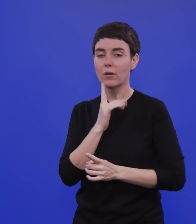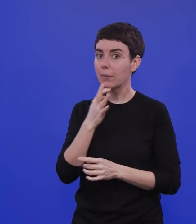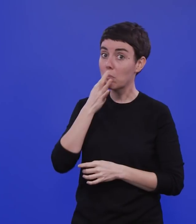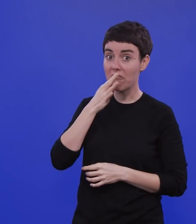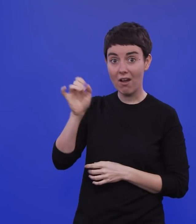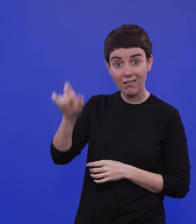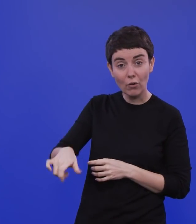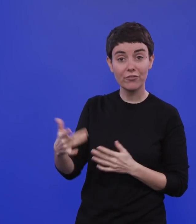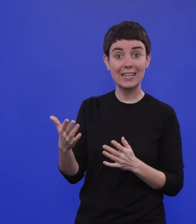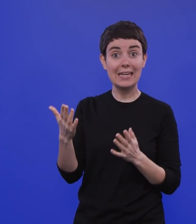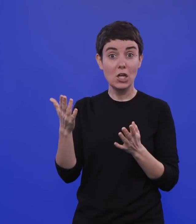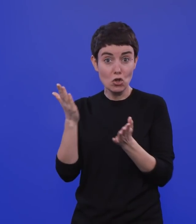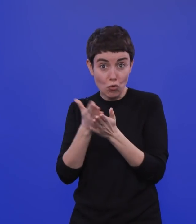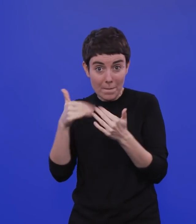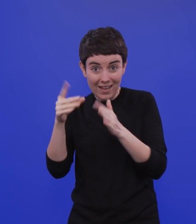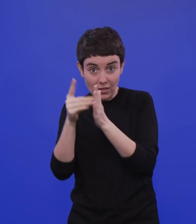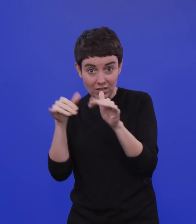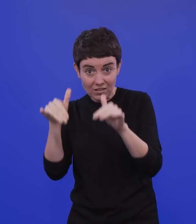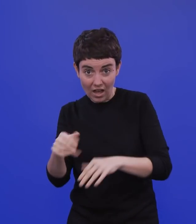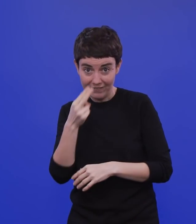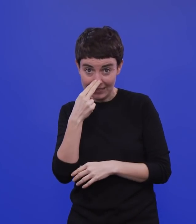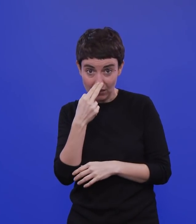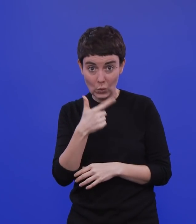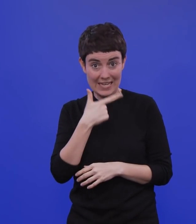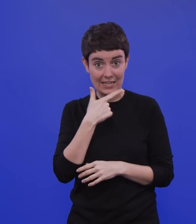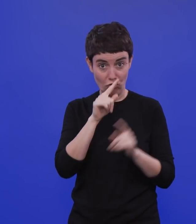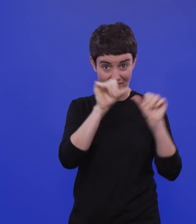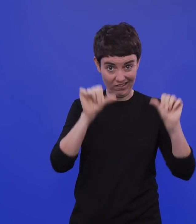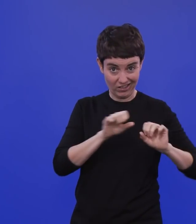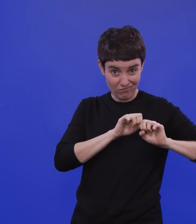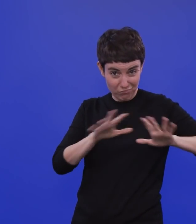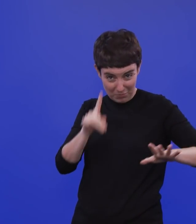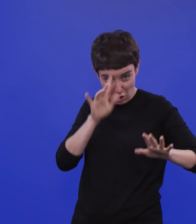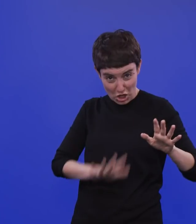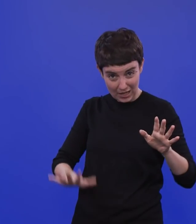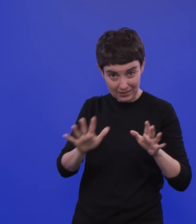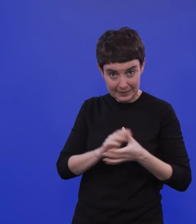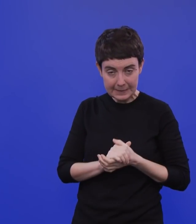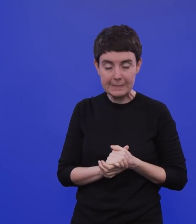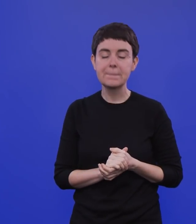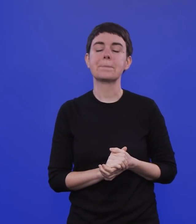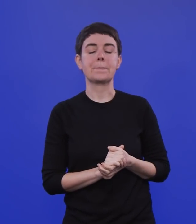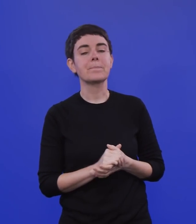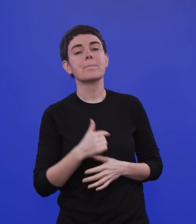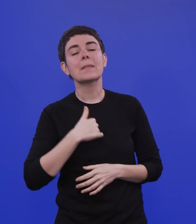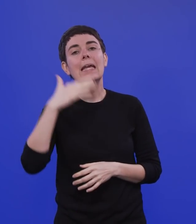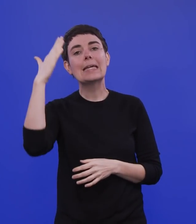Variante anfängt, sich in Deutschland tatsächlich durchzusetzen? Ja, also ich kenne natürlich Zahlen. Allerdings